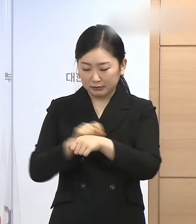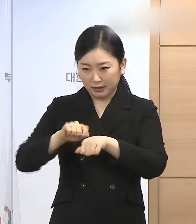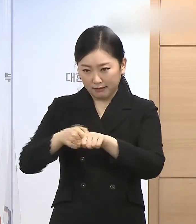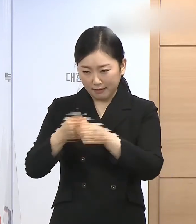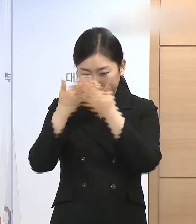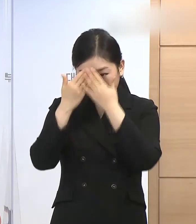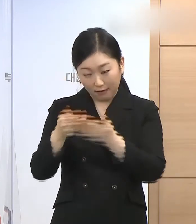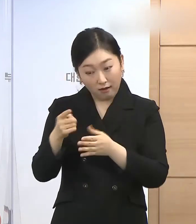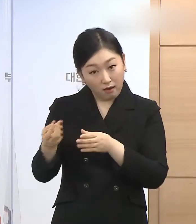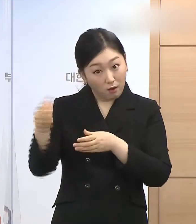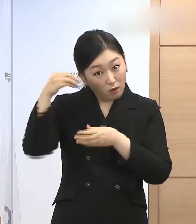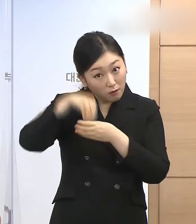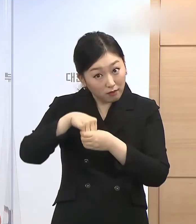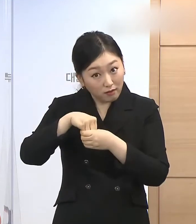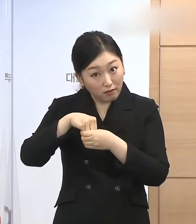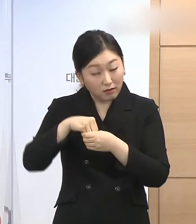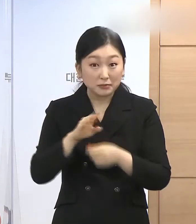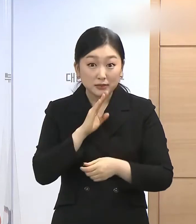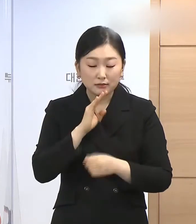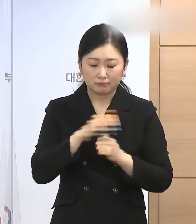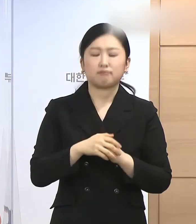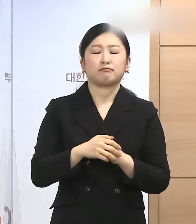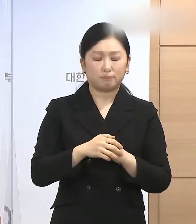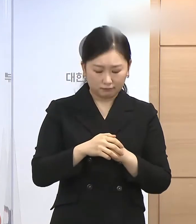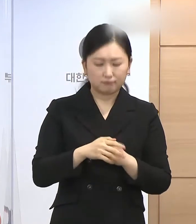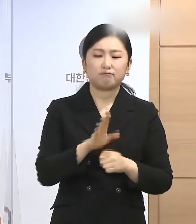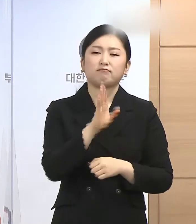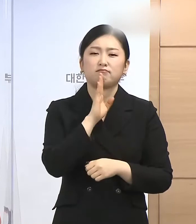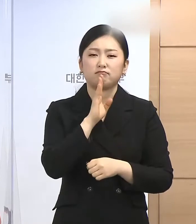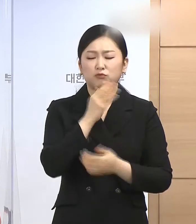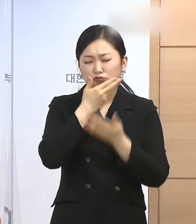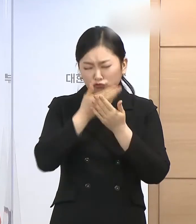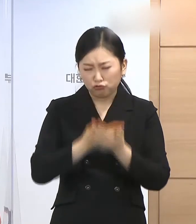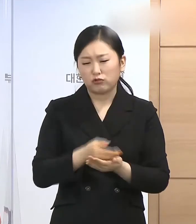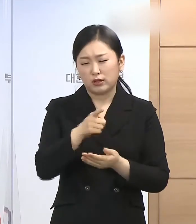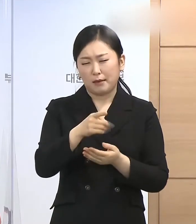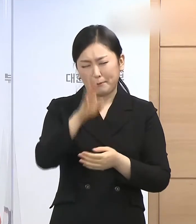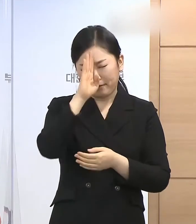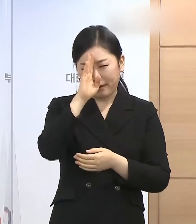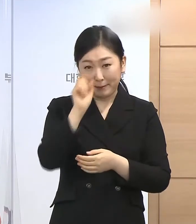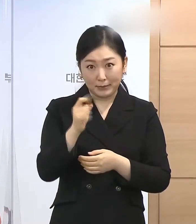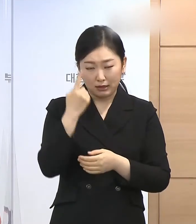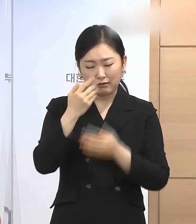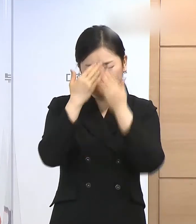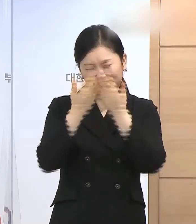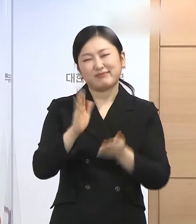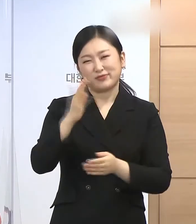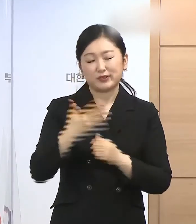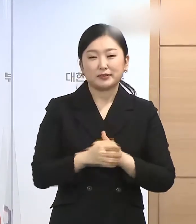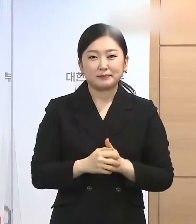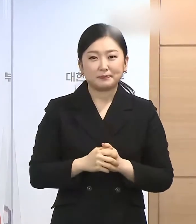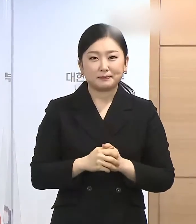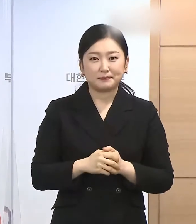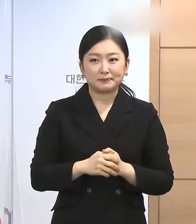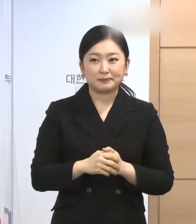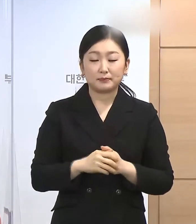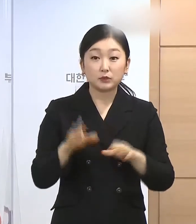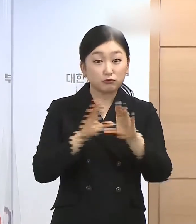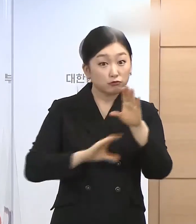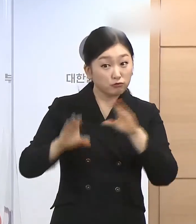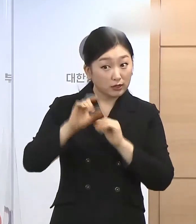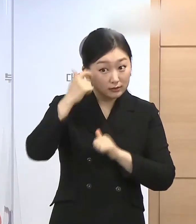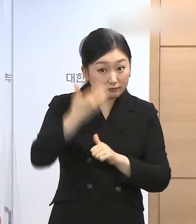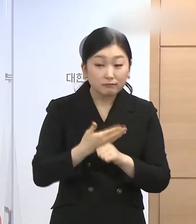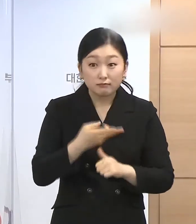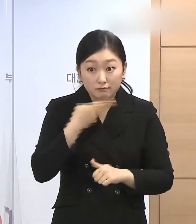매우 중요한 기준이었습니다. 네, 의상 마치도록 하겠습니다. 추가적인 질문이